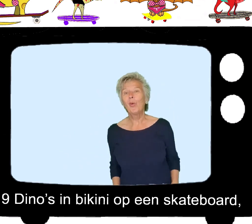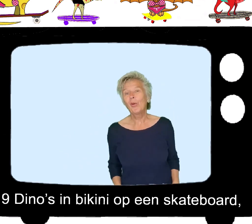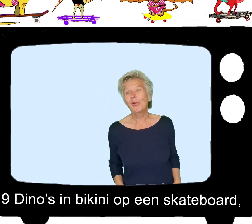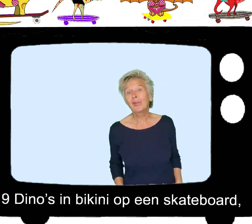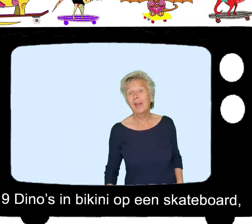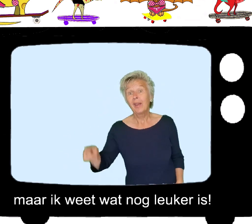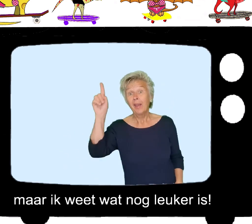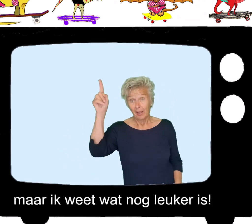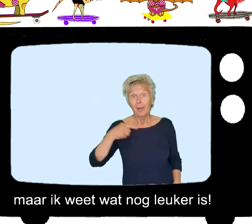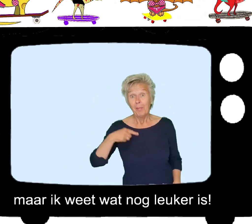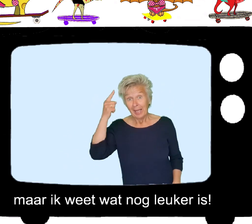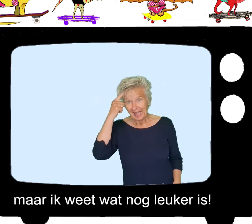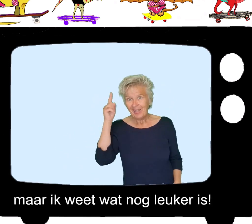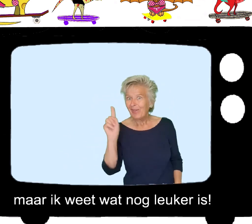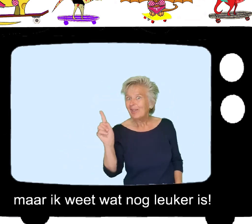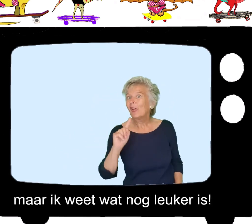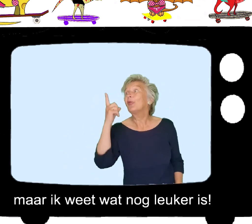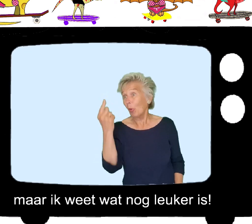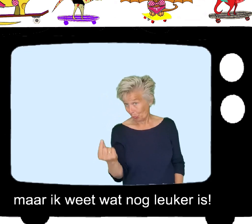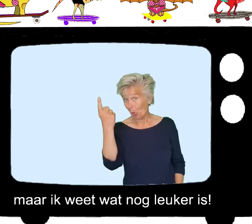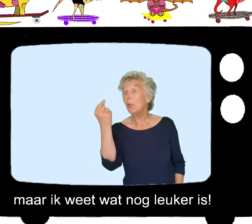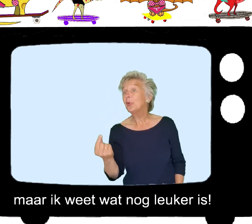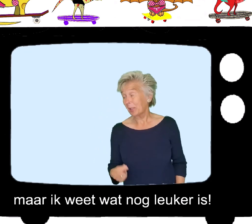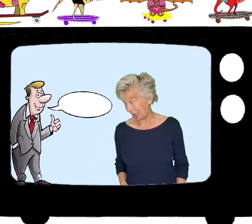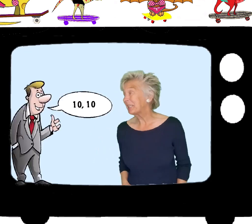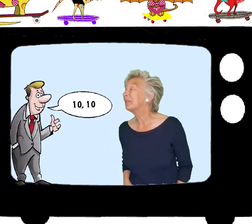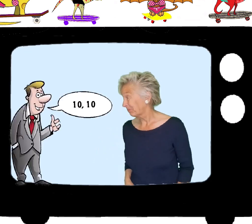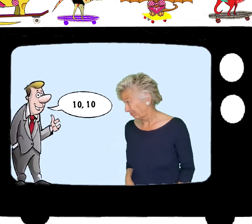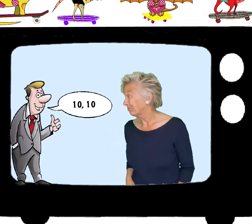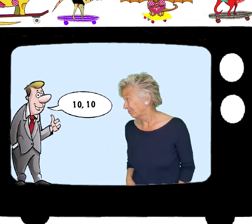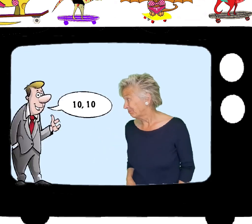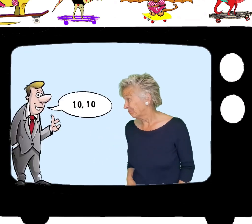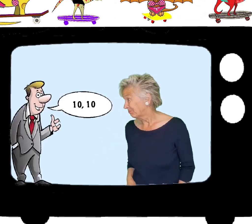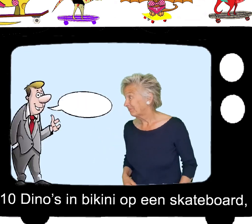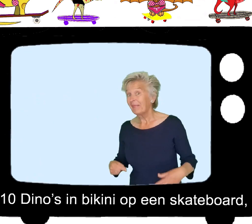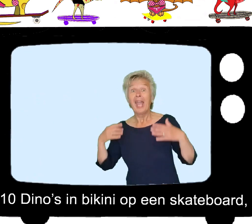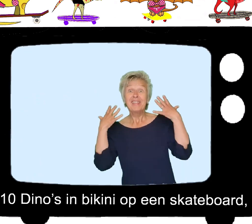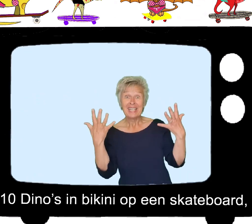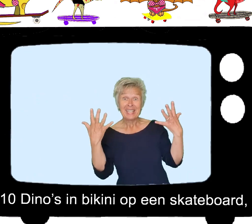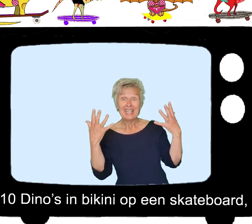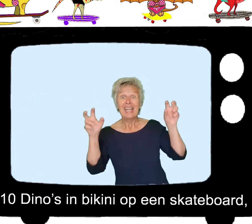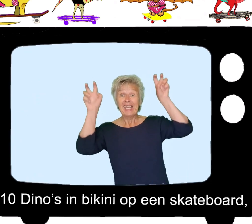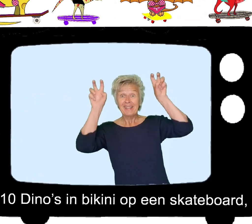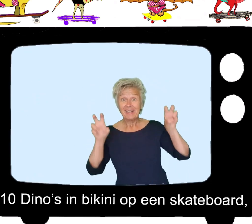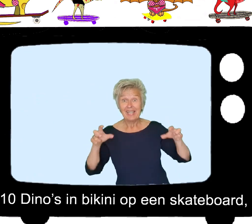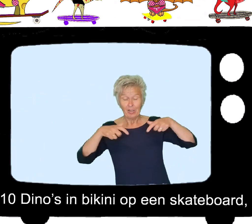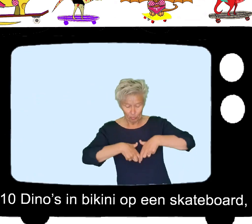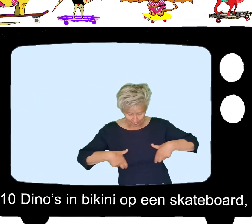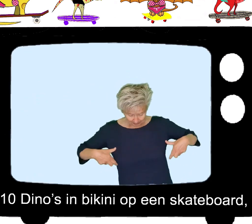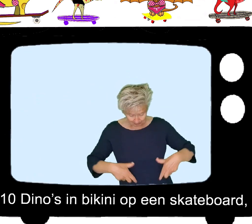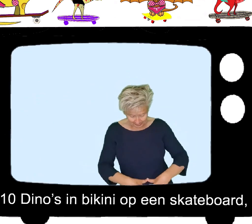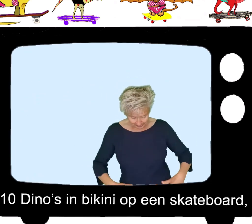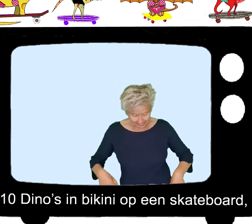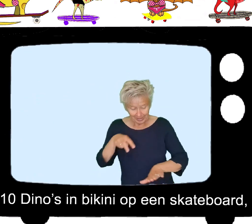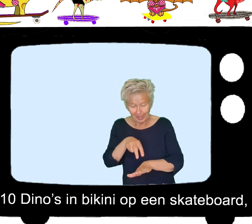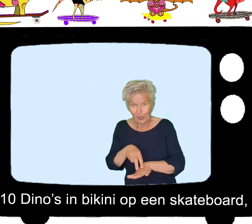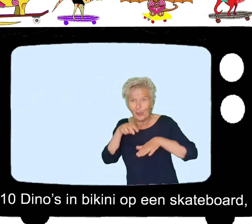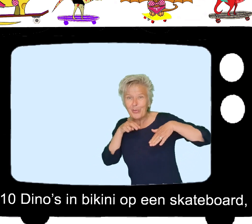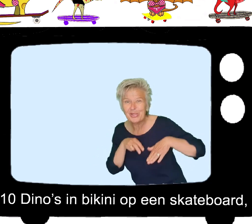Maar ik weet wat nog leuker is Tien, tien Tien dino's in bikini op een